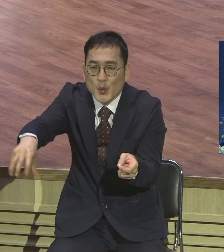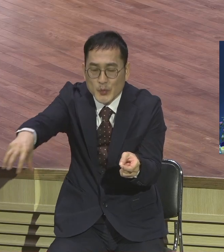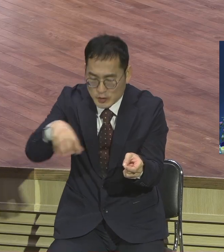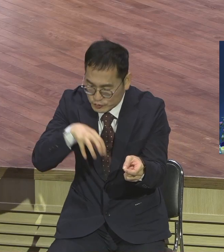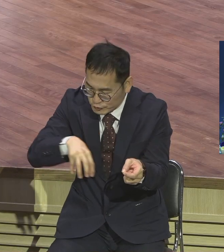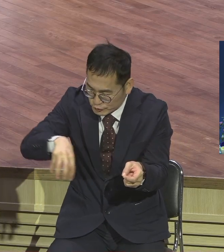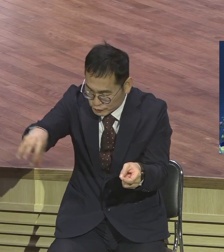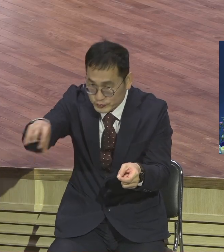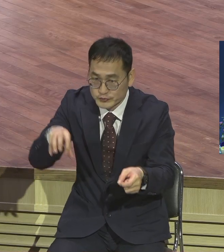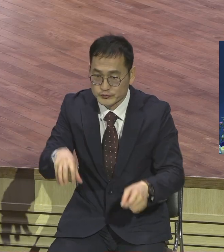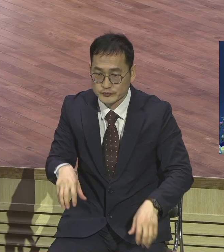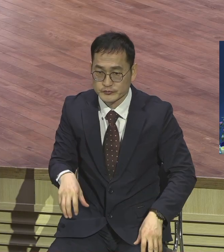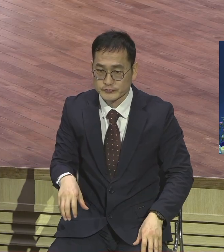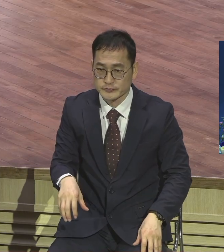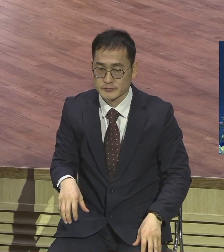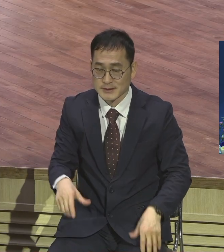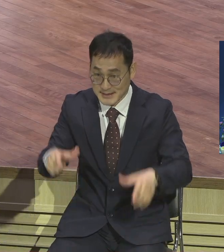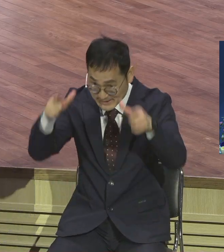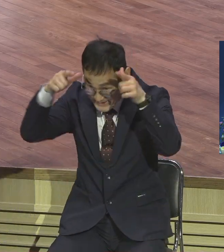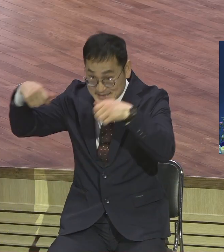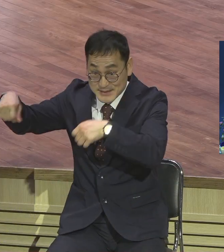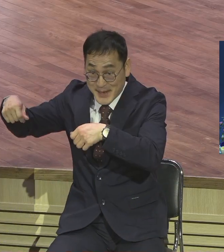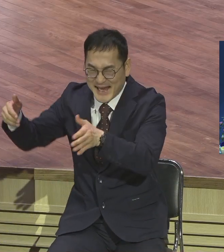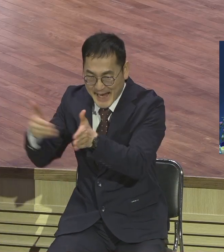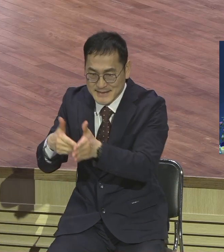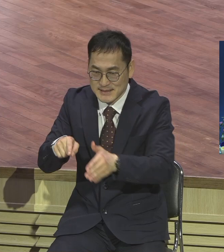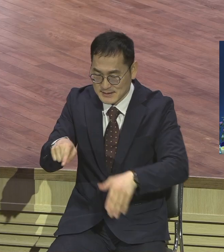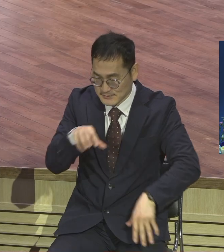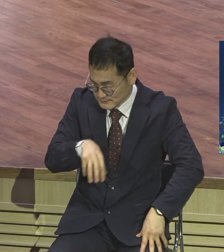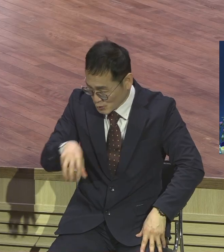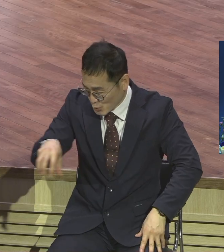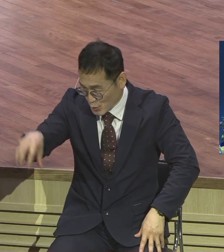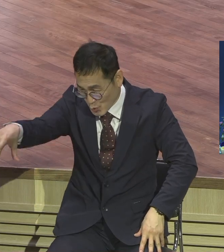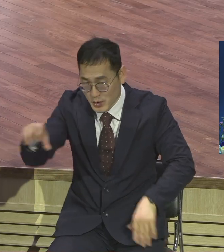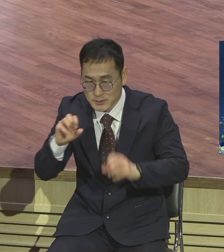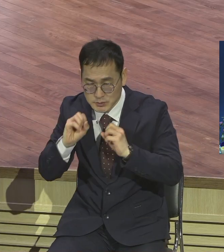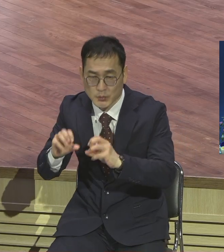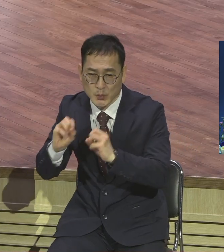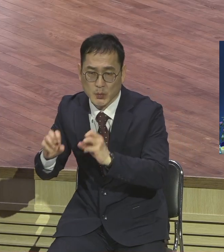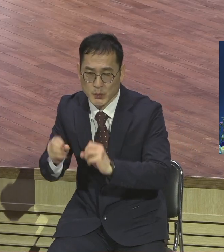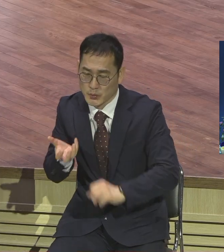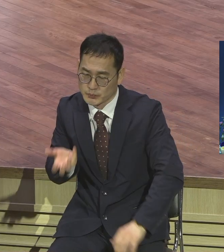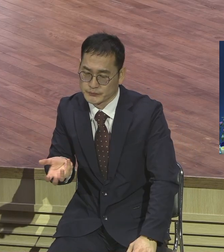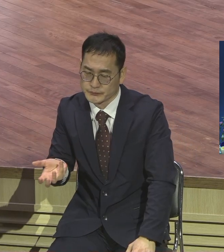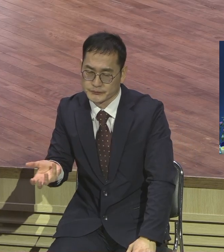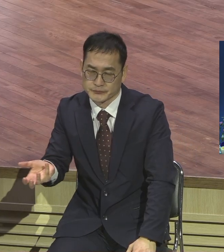스페인까지 쫙 가서 보금을 그 증거가 다 있어요 흔적이 다 있다 그래서 이